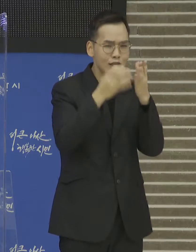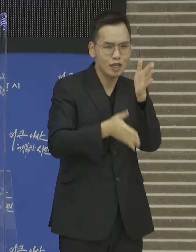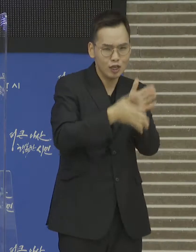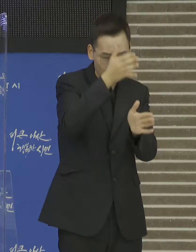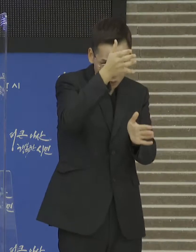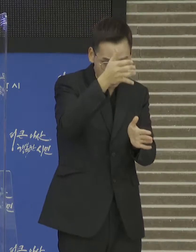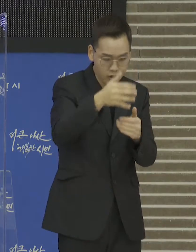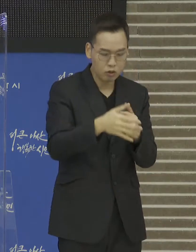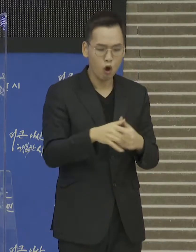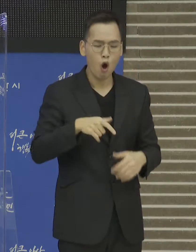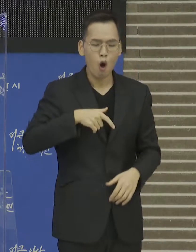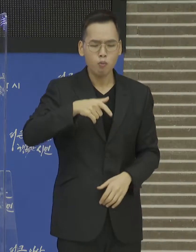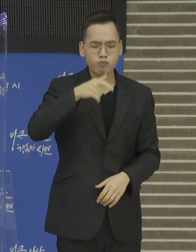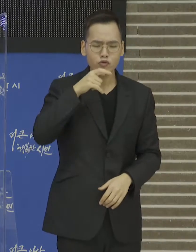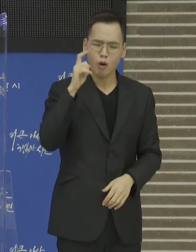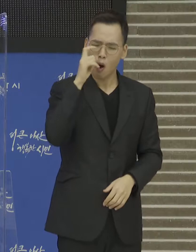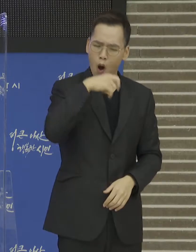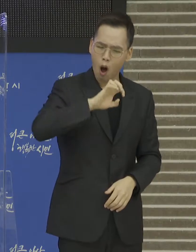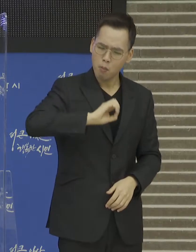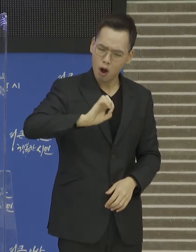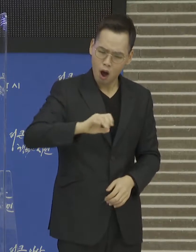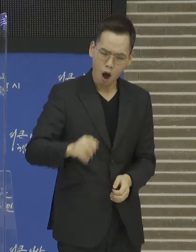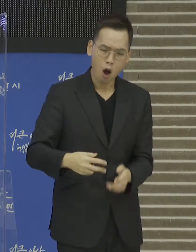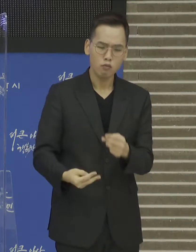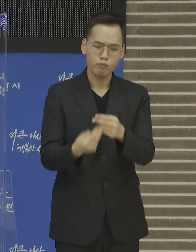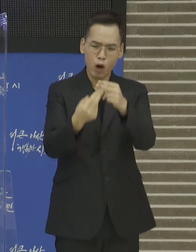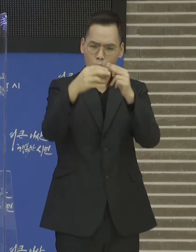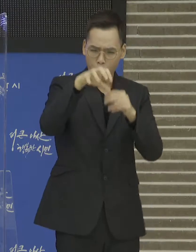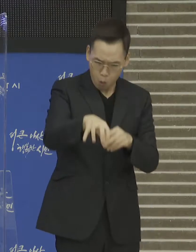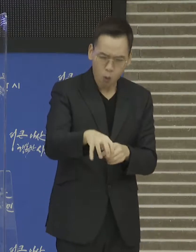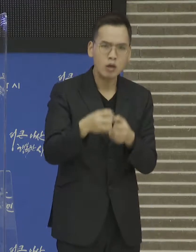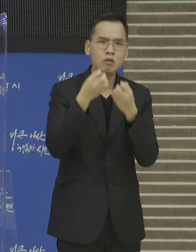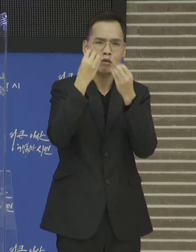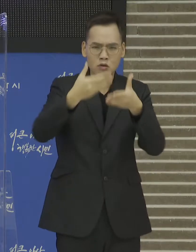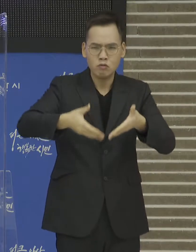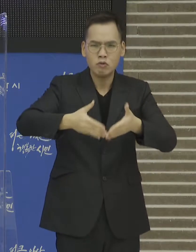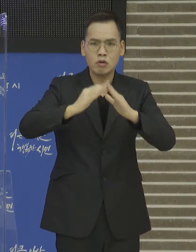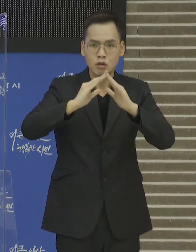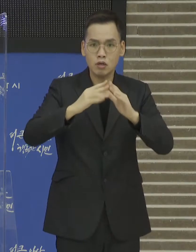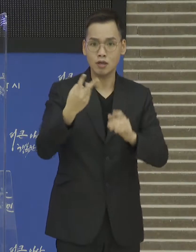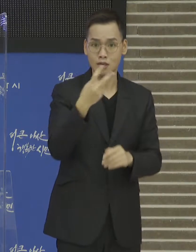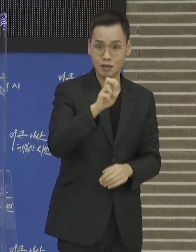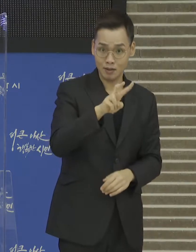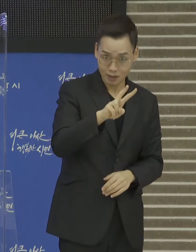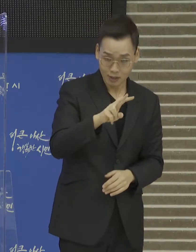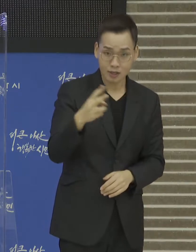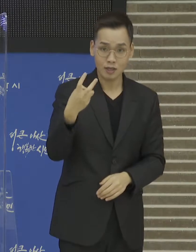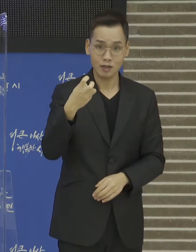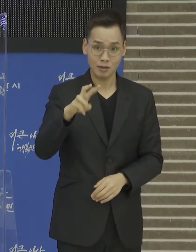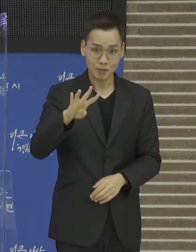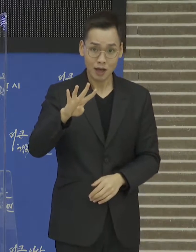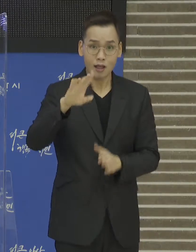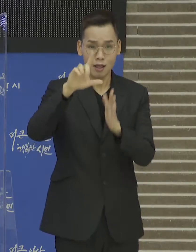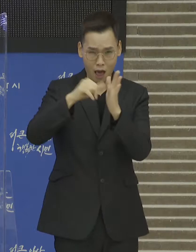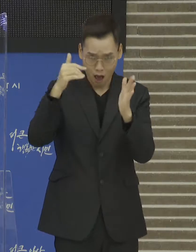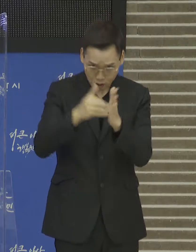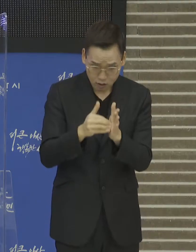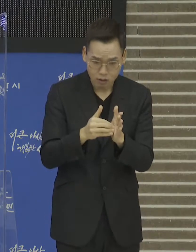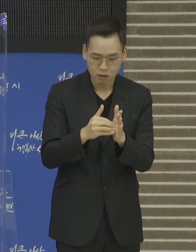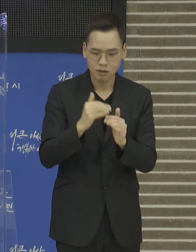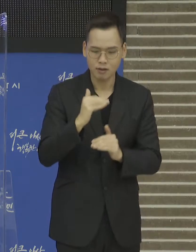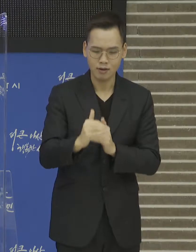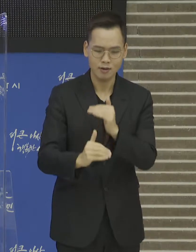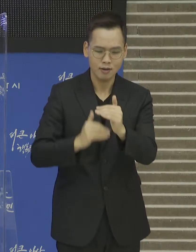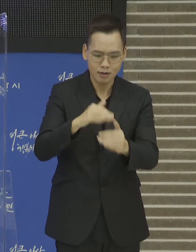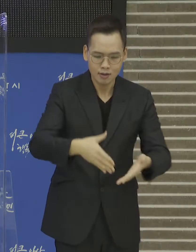센터의 하수 처리 용량을 정설하는 사업으로 2022년부터 2024년까지 단계별